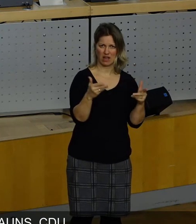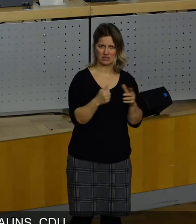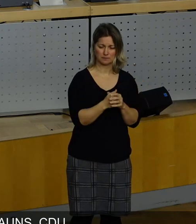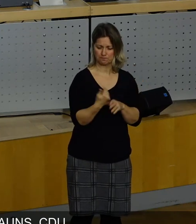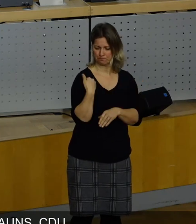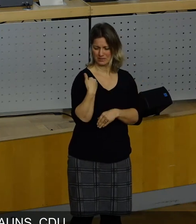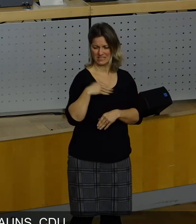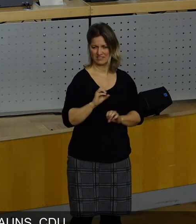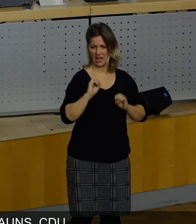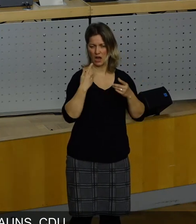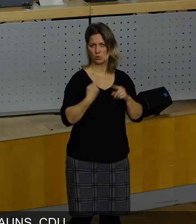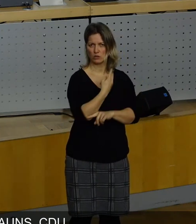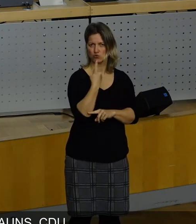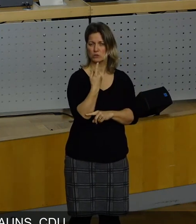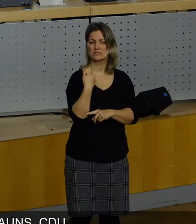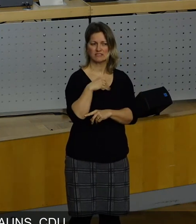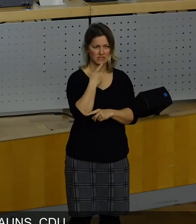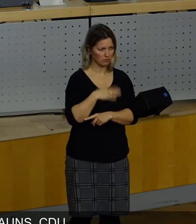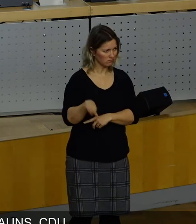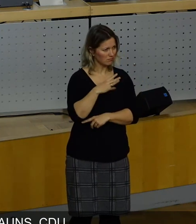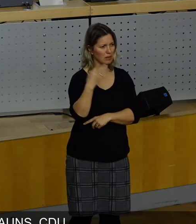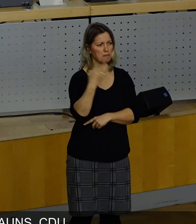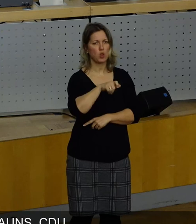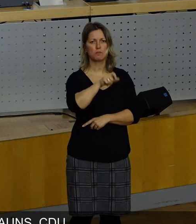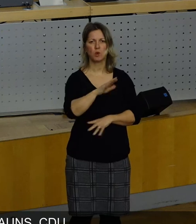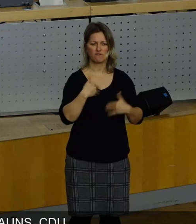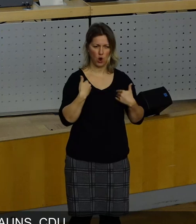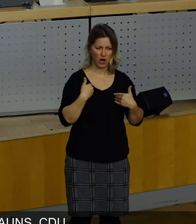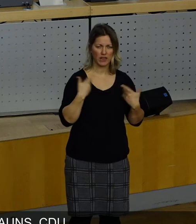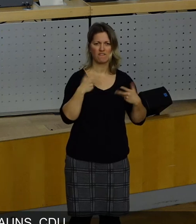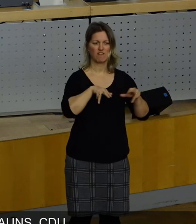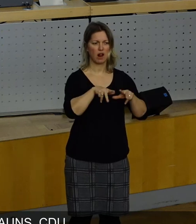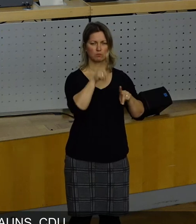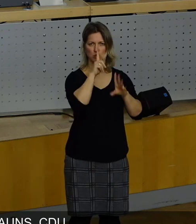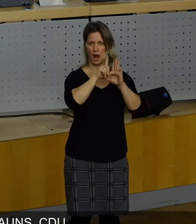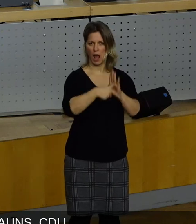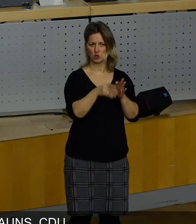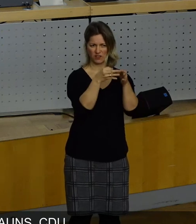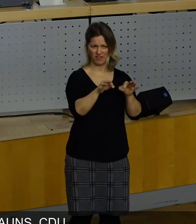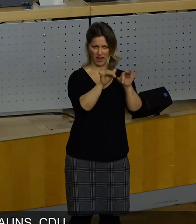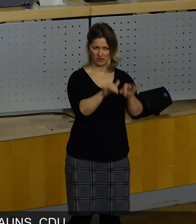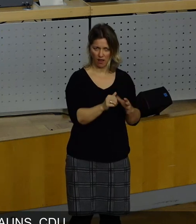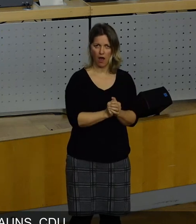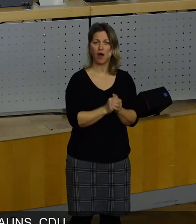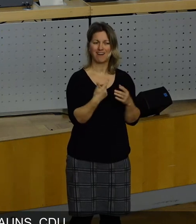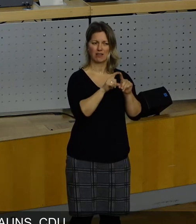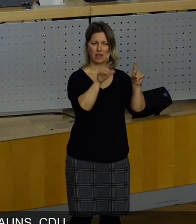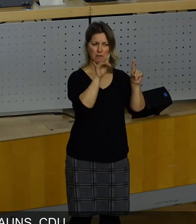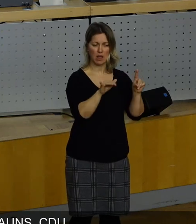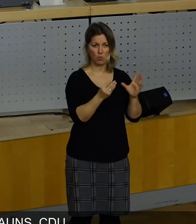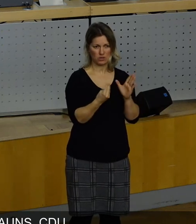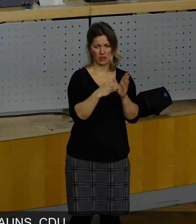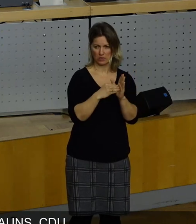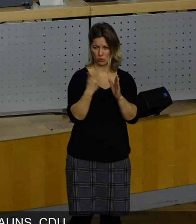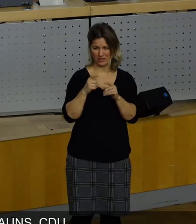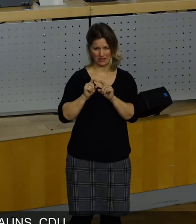aktuellen Stunde gesagt, wir brauchen hier eine bürgerfreundliche, eine leistungsfähige Verwaltung. Da können wir uns dann aber auch nicht ein Gezerre